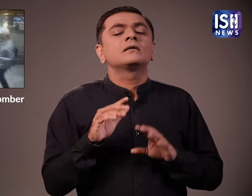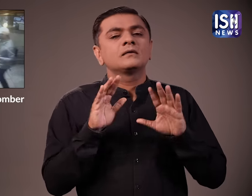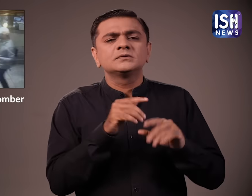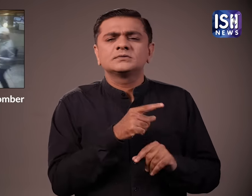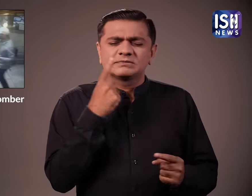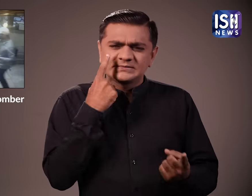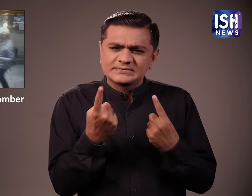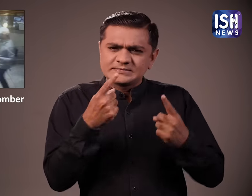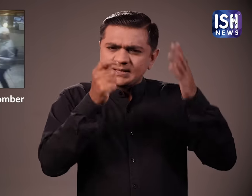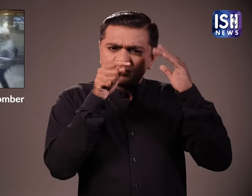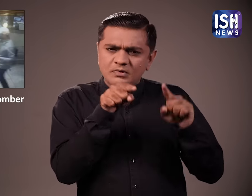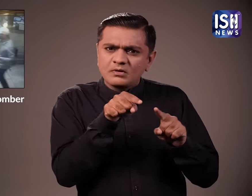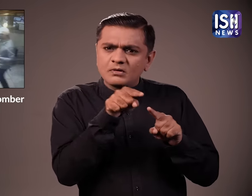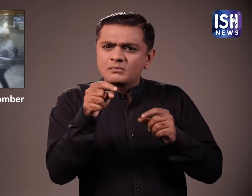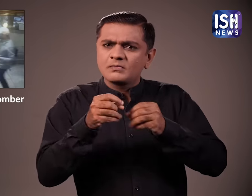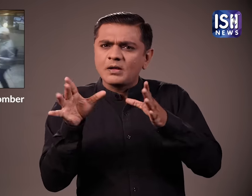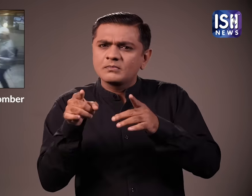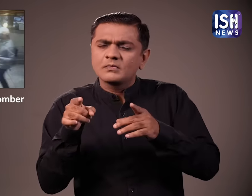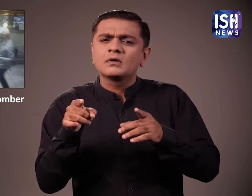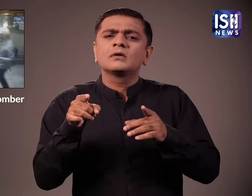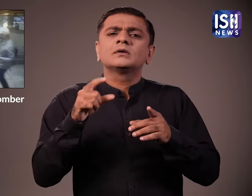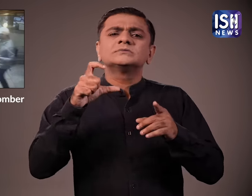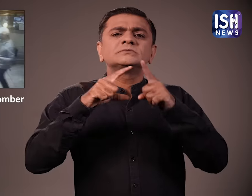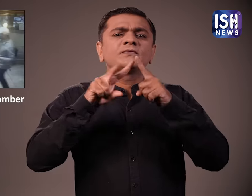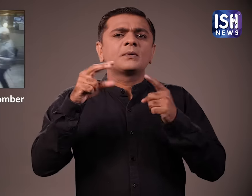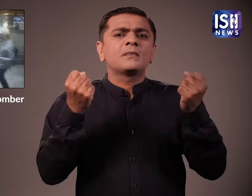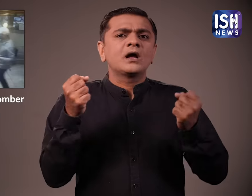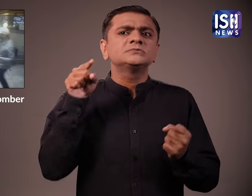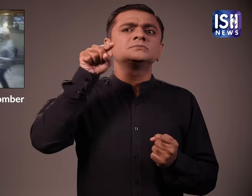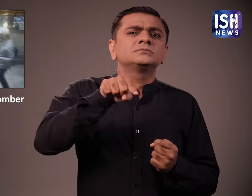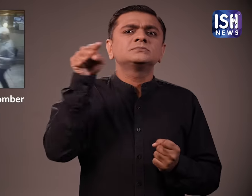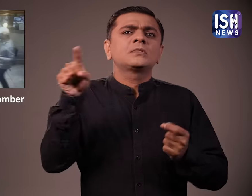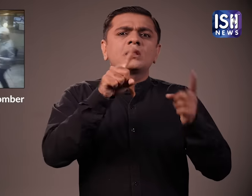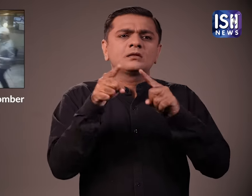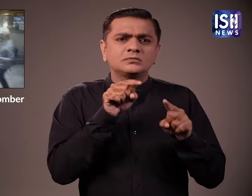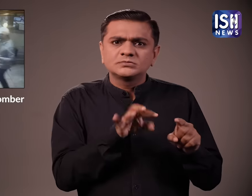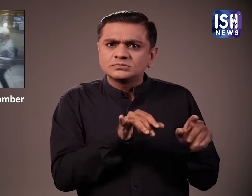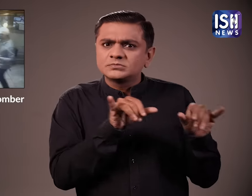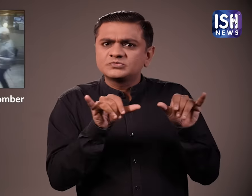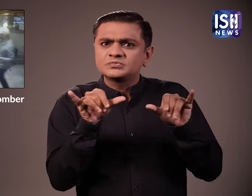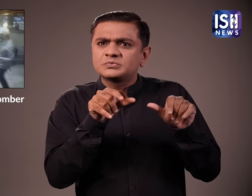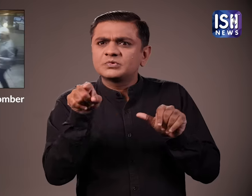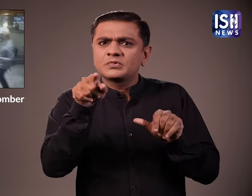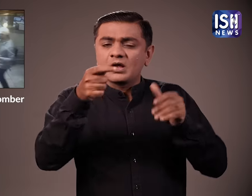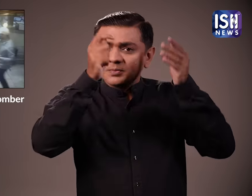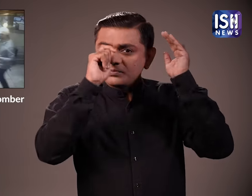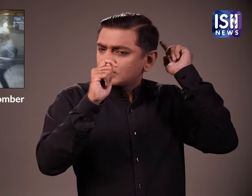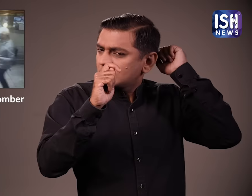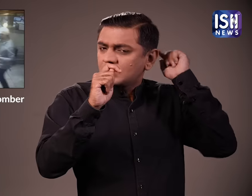कैफे और बसों के CCTV द्रिश्यों में मुसाफिर को वही टोपी पहने हुए दिखाया गया है टोपी पर